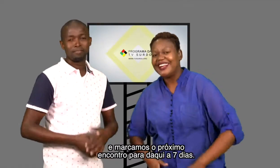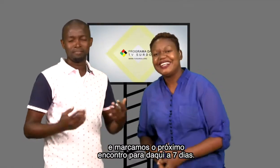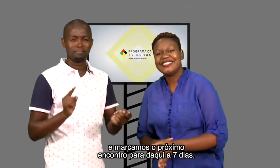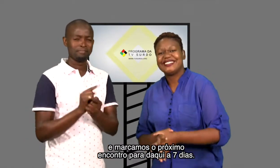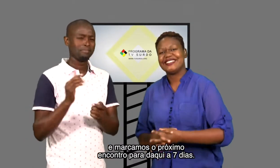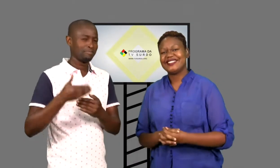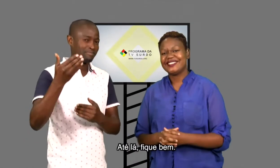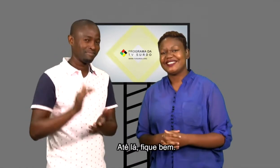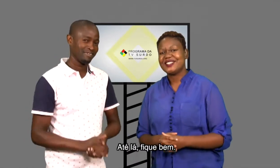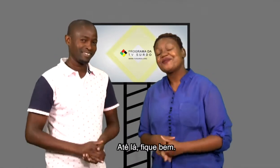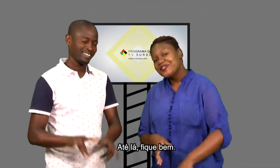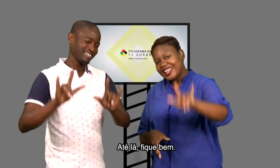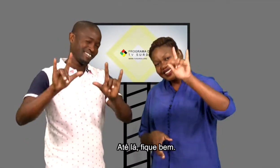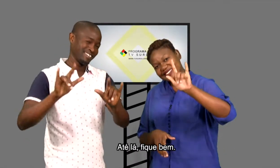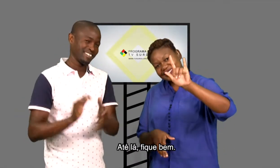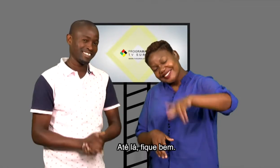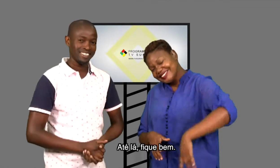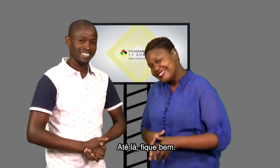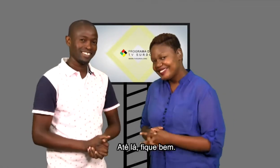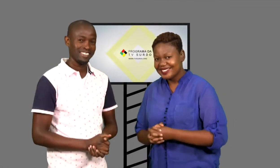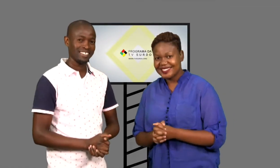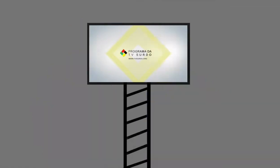daqui, há sete dias. Até lá, fique bem.